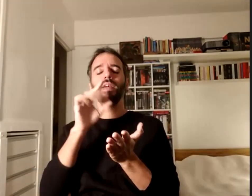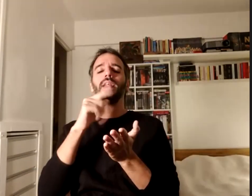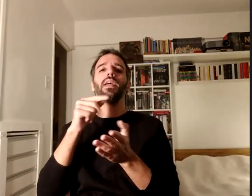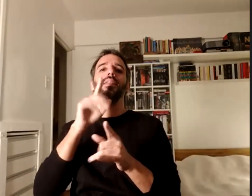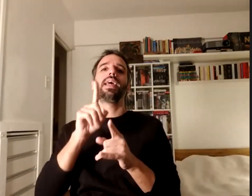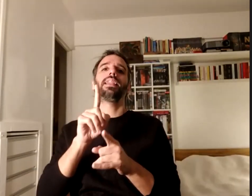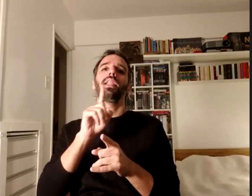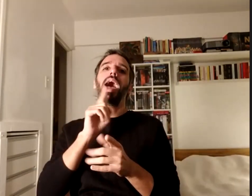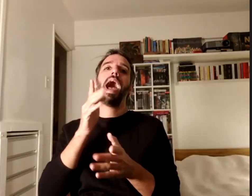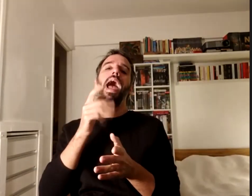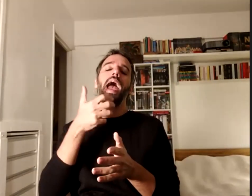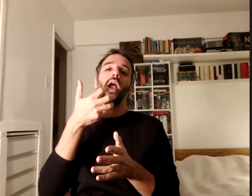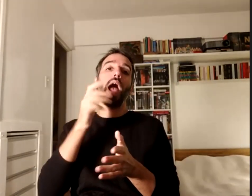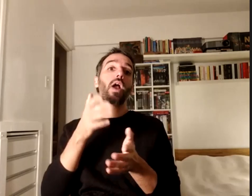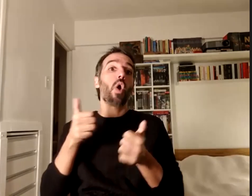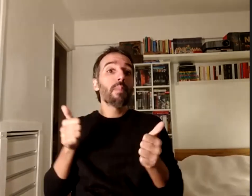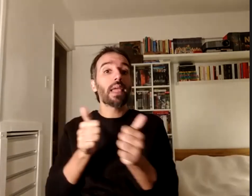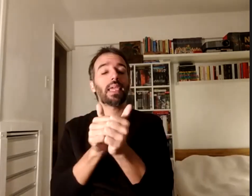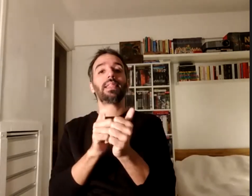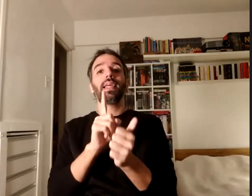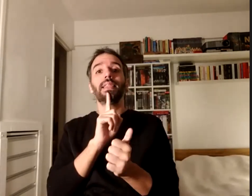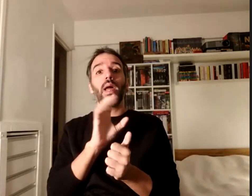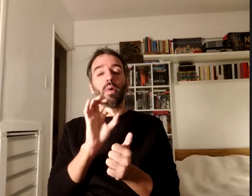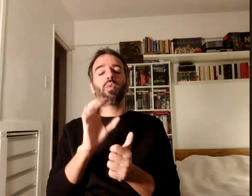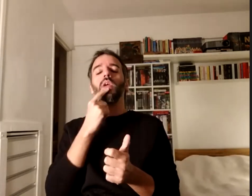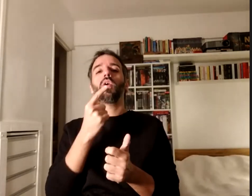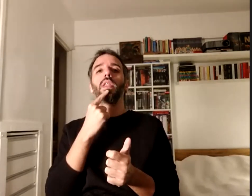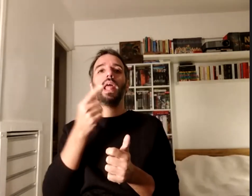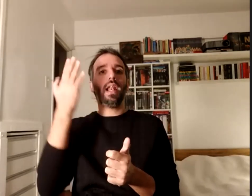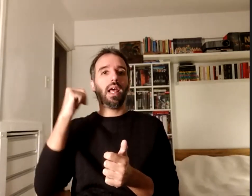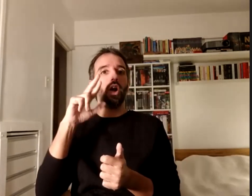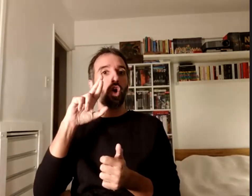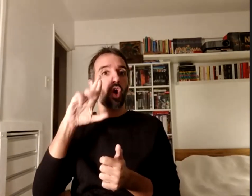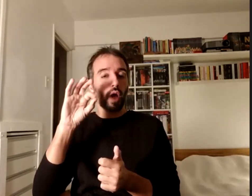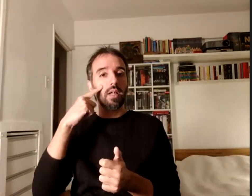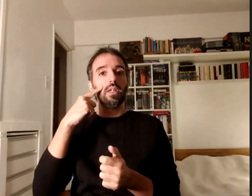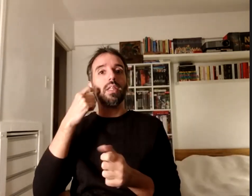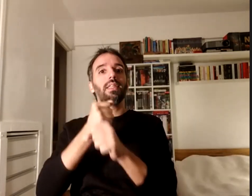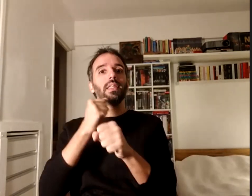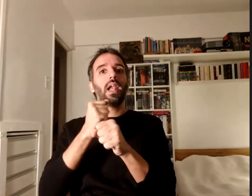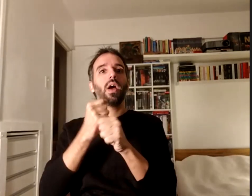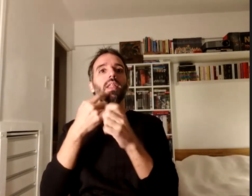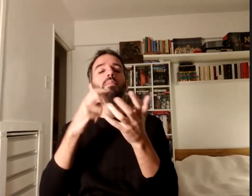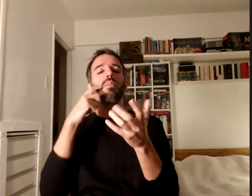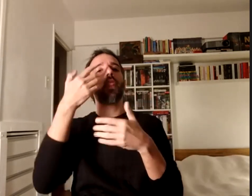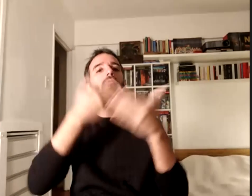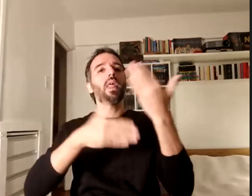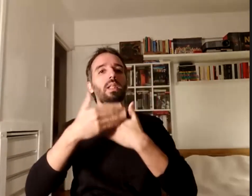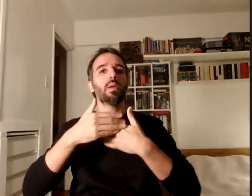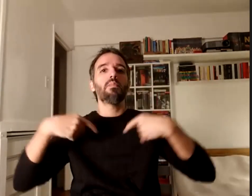en el Rojas de desempeño como asistente celador para discapacitados motores en una escuela primaria